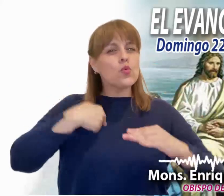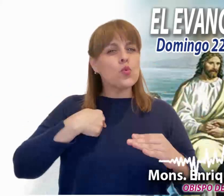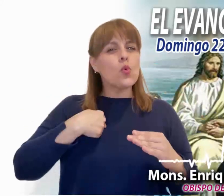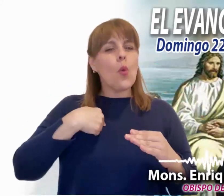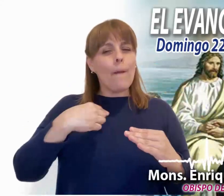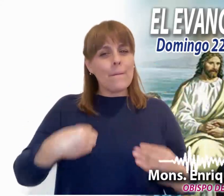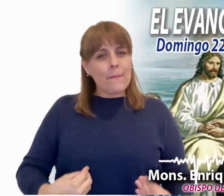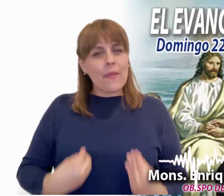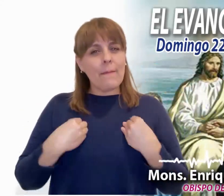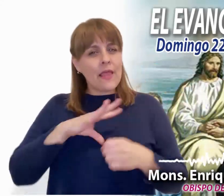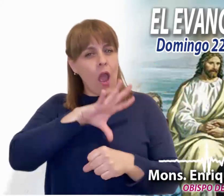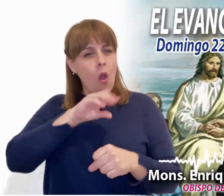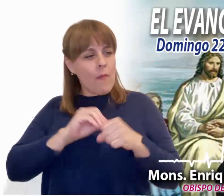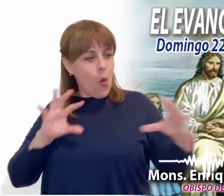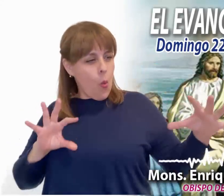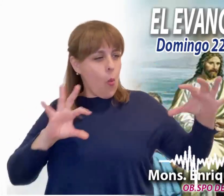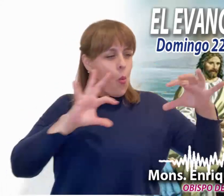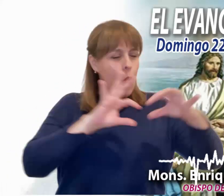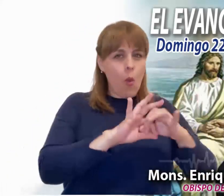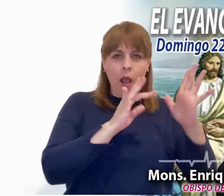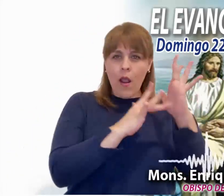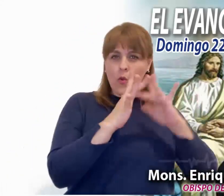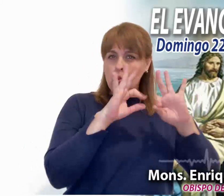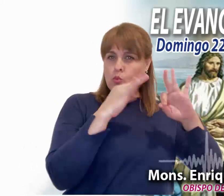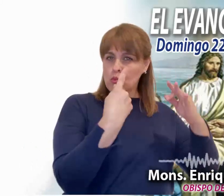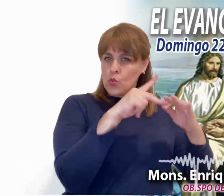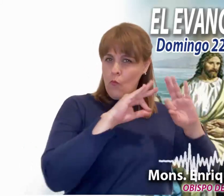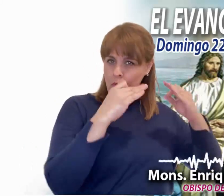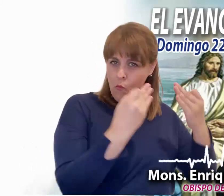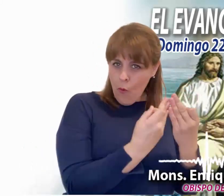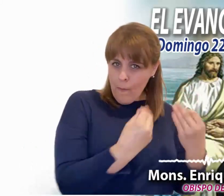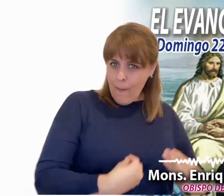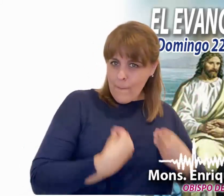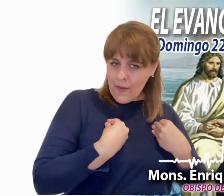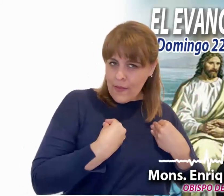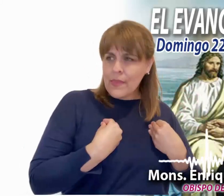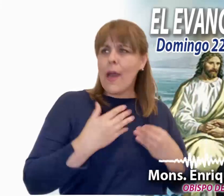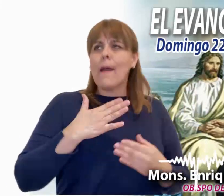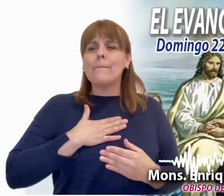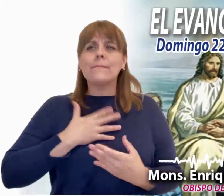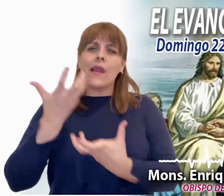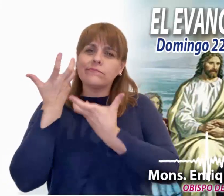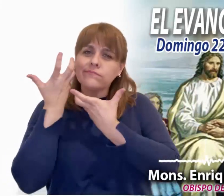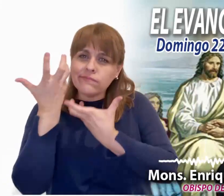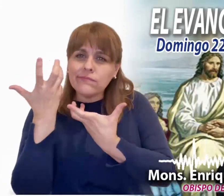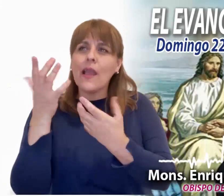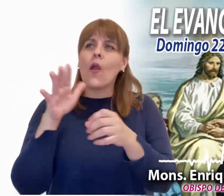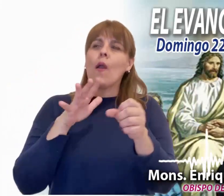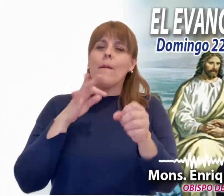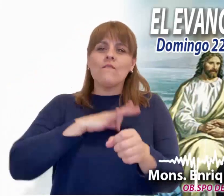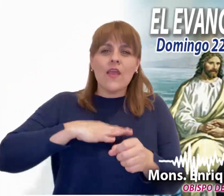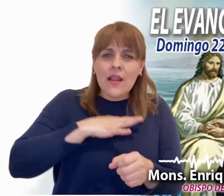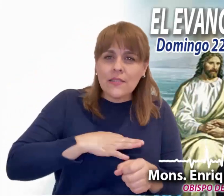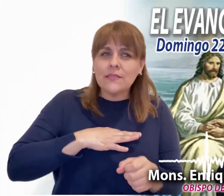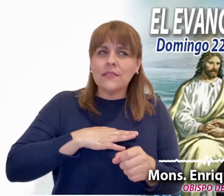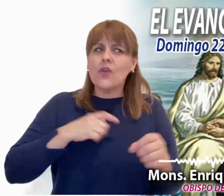¿Por qué debo orientar toda mi vida siguiendo esos ideales de Jesús? ¿Por qué todos mis anhelos de felicidad, de gozo y de